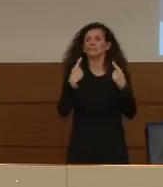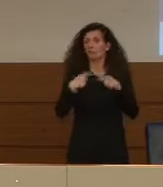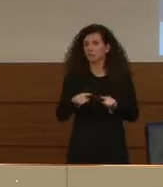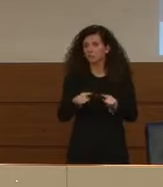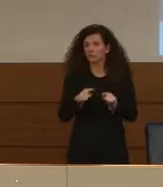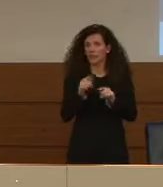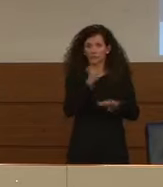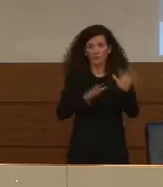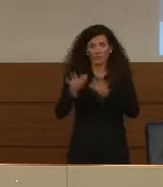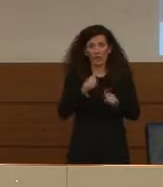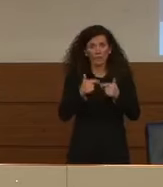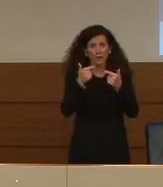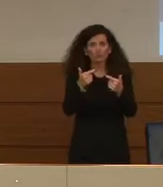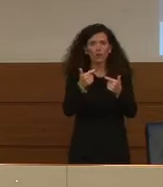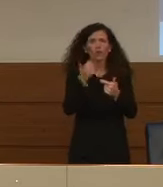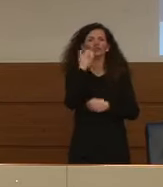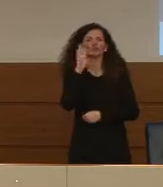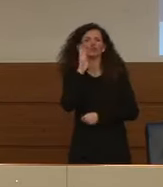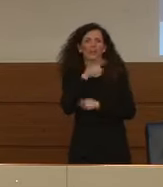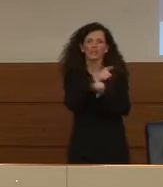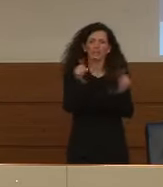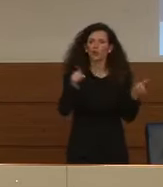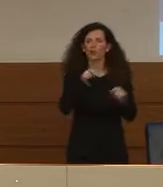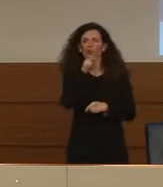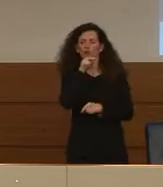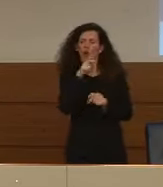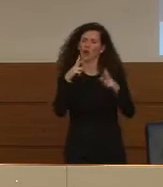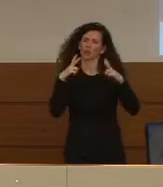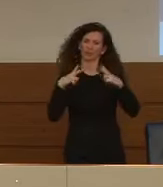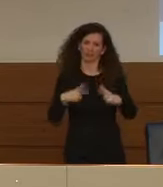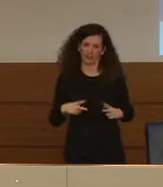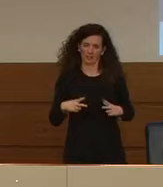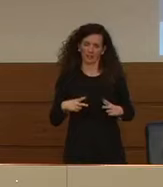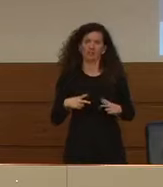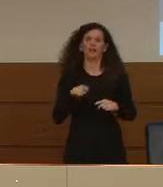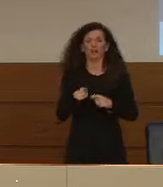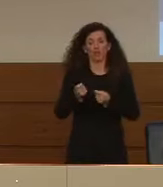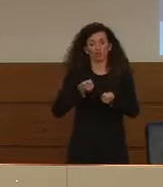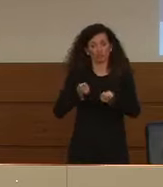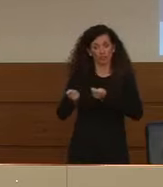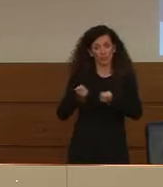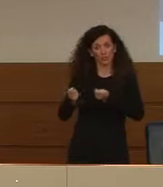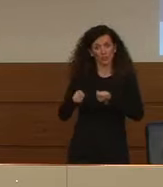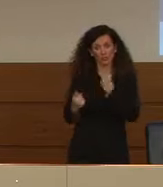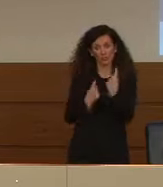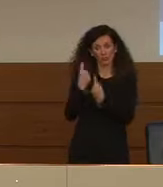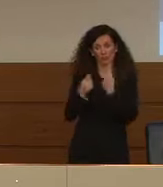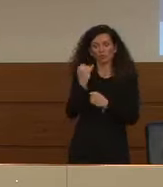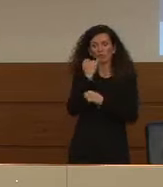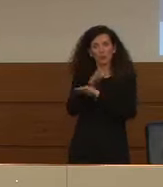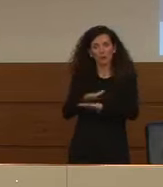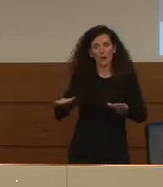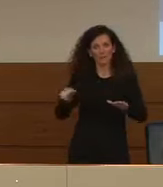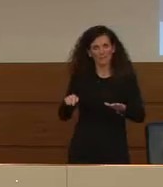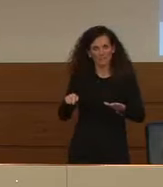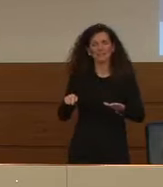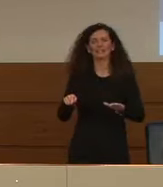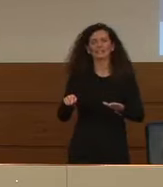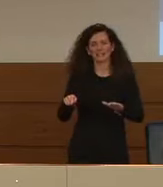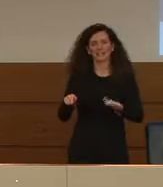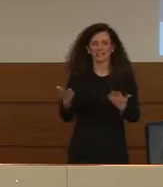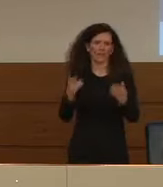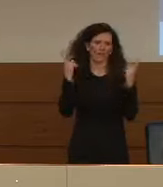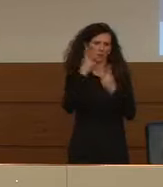moltissimo genitori e nonni e anche nella gestione dei bambini in questo momento così particolare